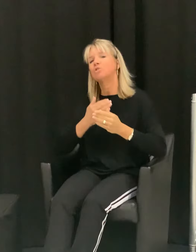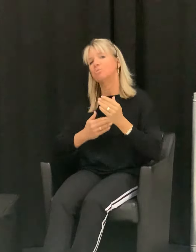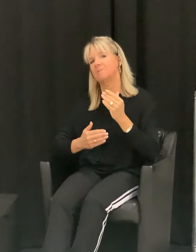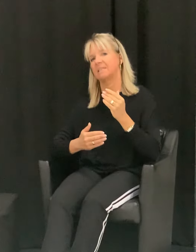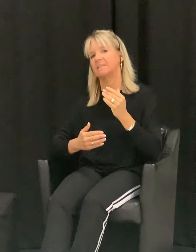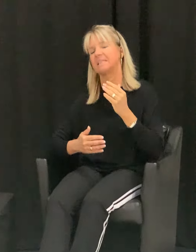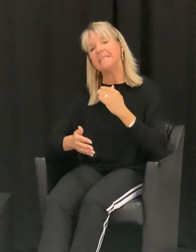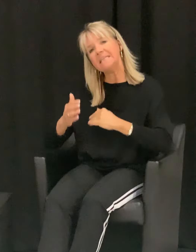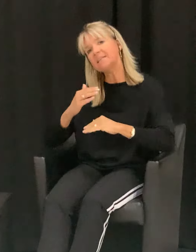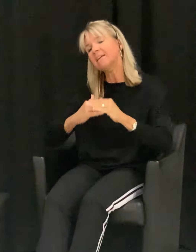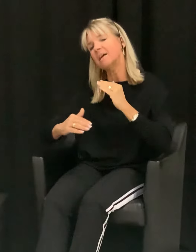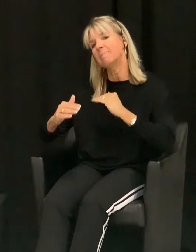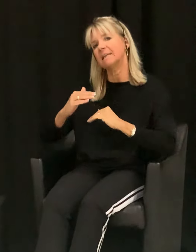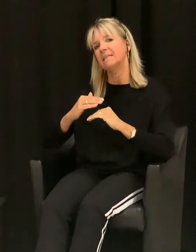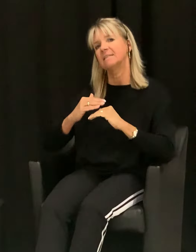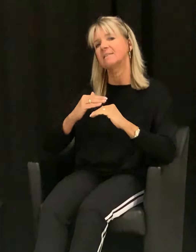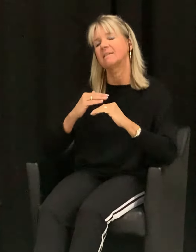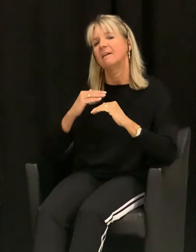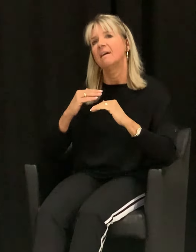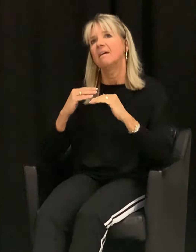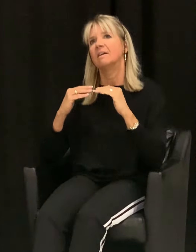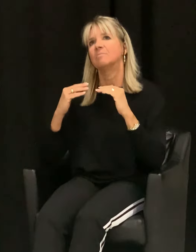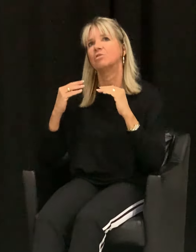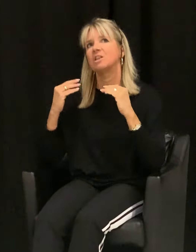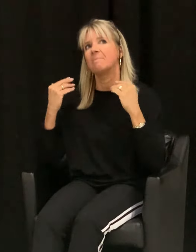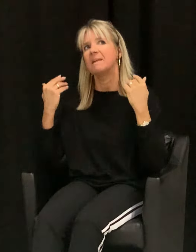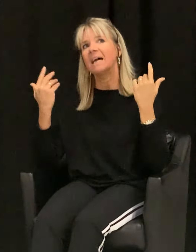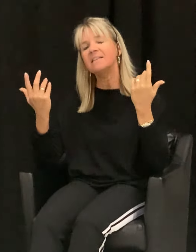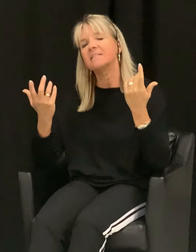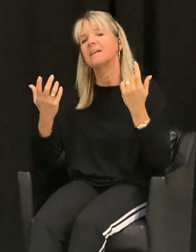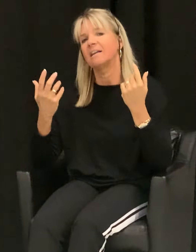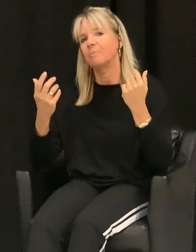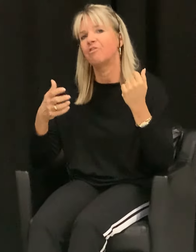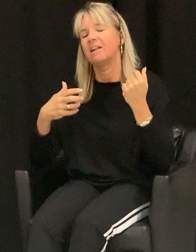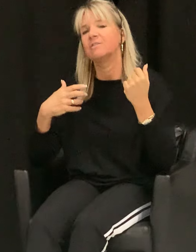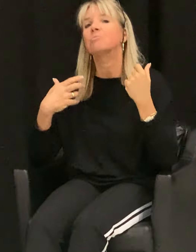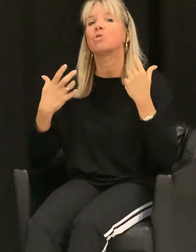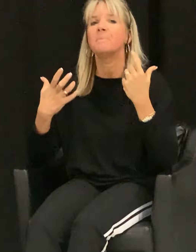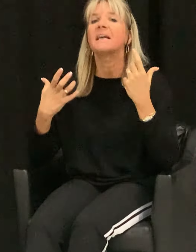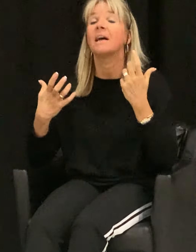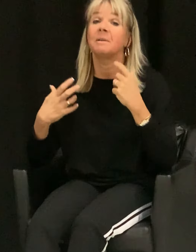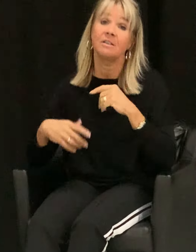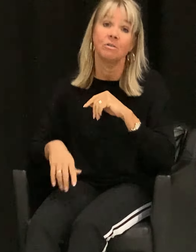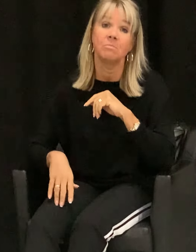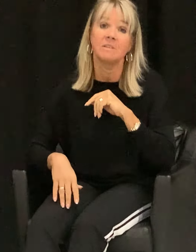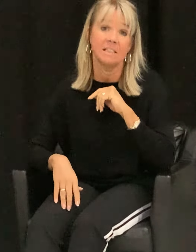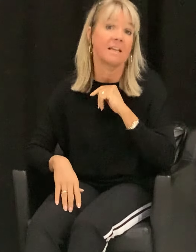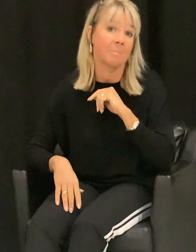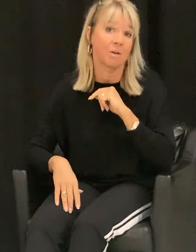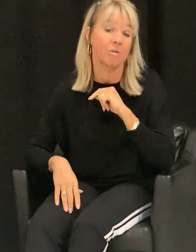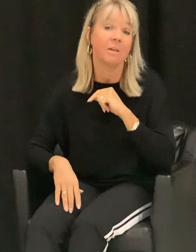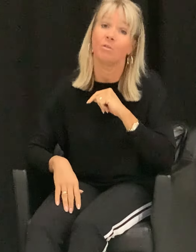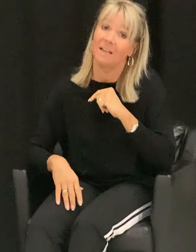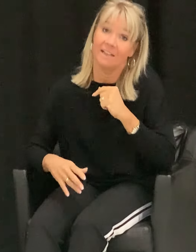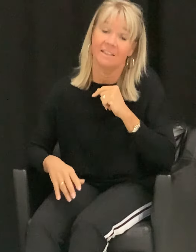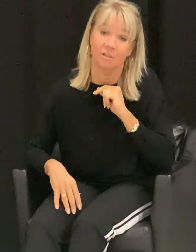umsetzen. Je niedriger man ist und je leichter es einem fällt, umso mehr kann man sich um sich selber kümmern und lernt natürlich